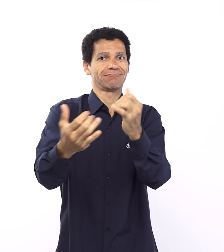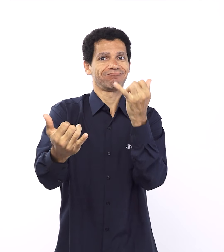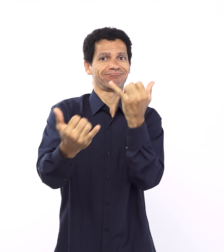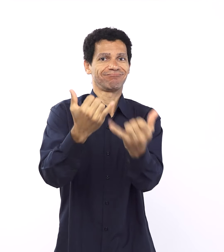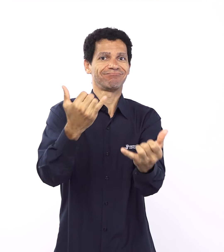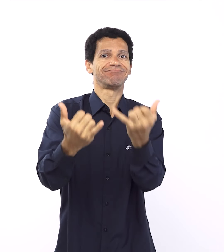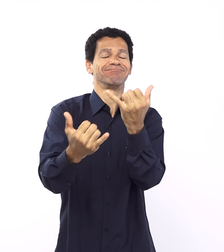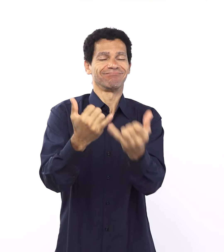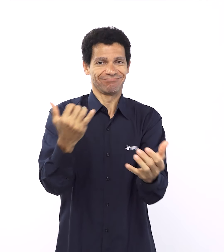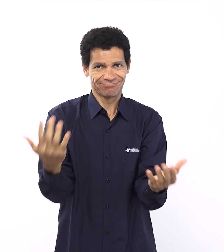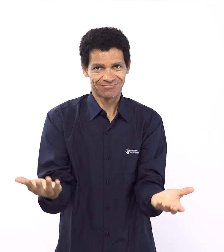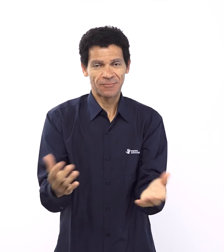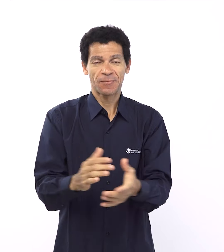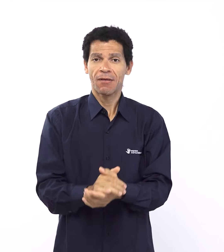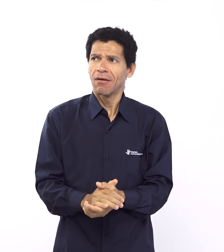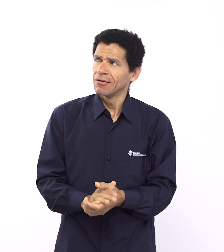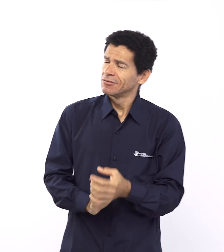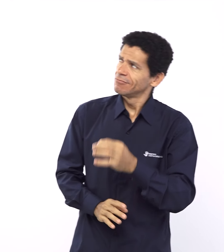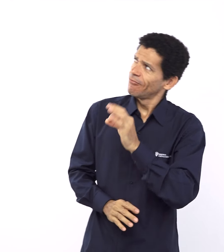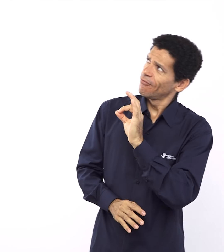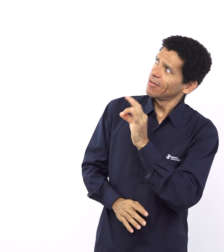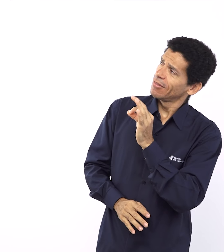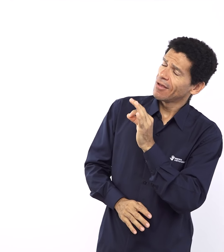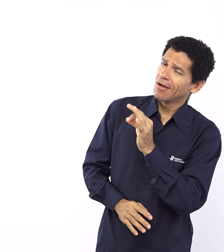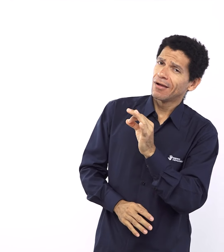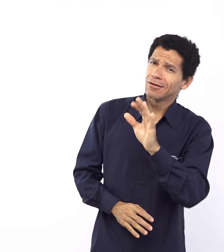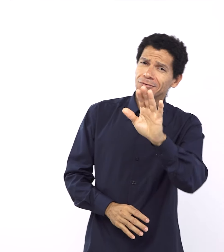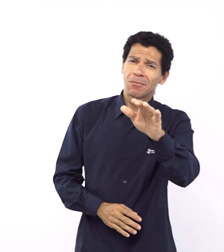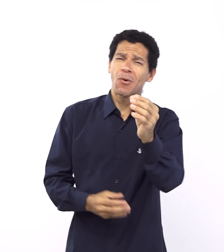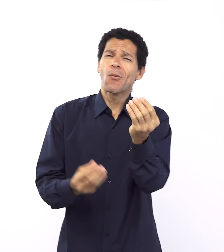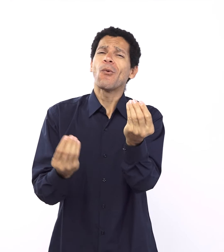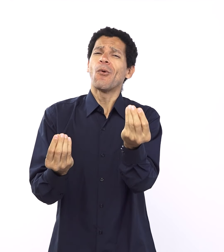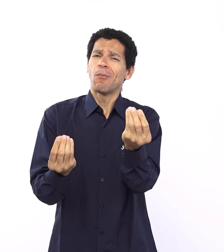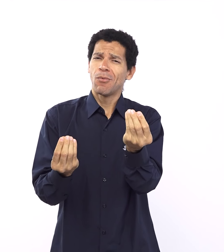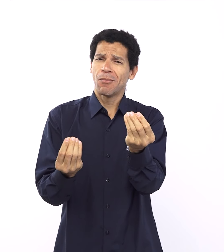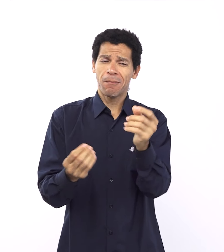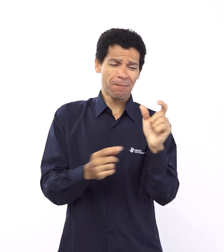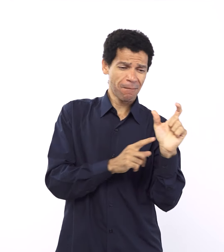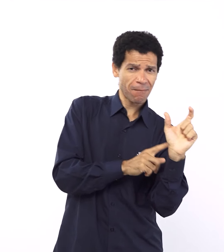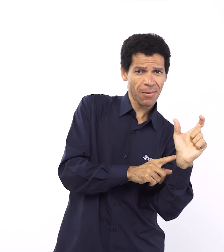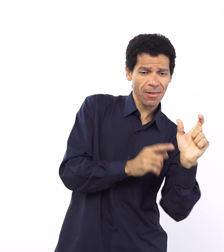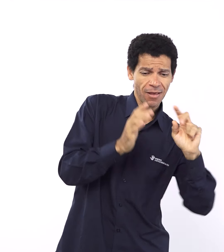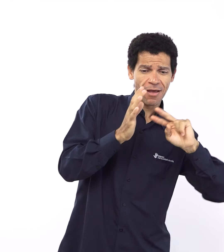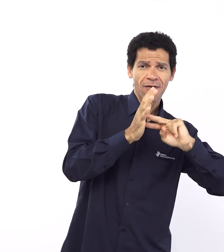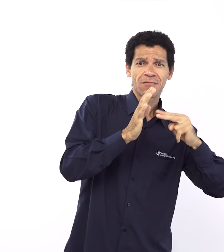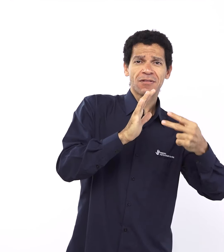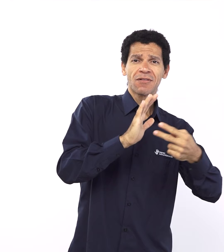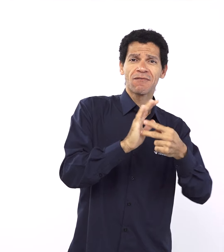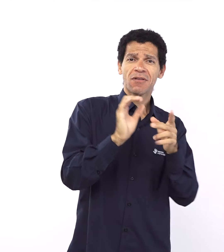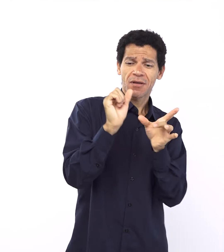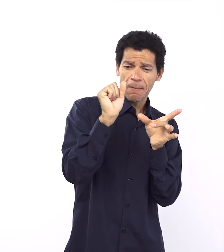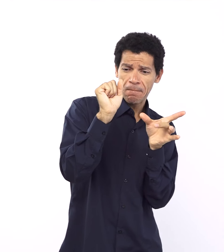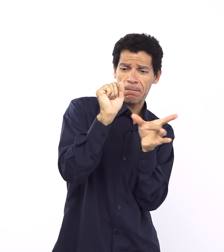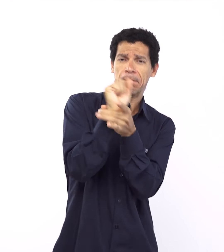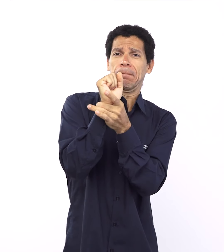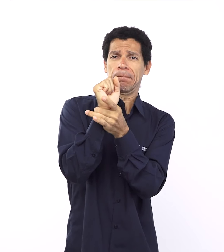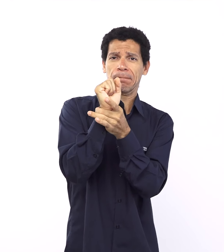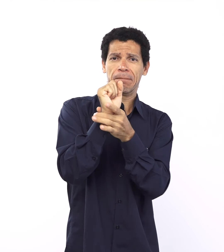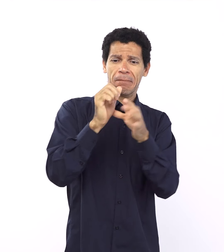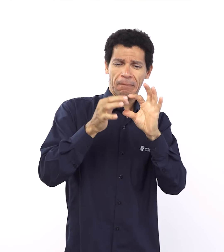amor? Porque o amor liberta, né? Essa corrente de amor, ou seja, o corrente de amor, ele reforça